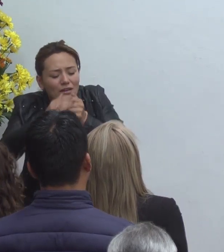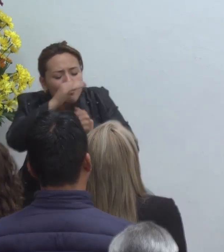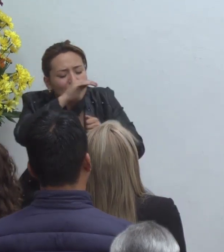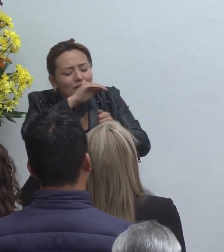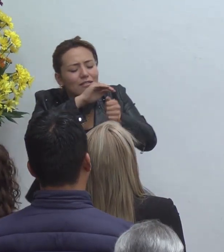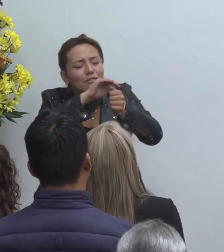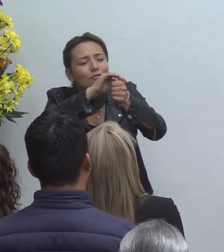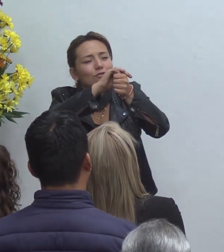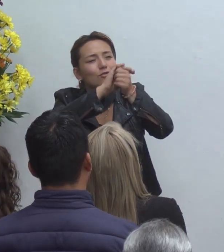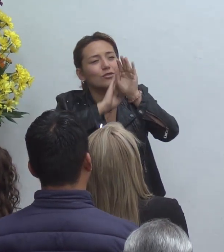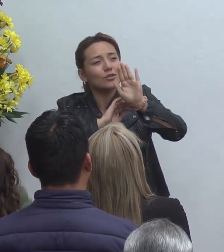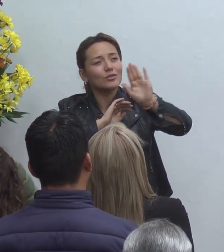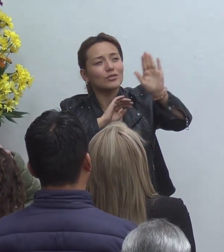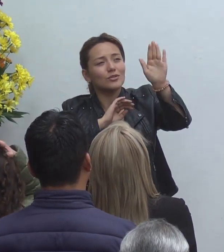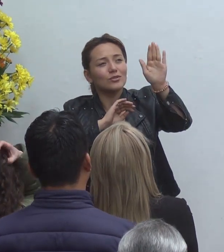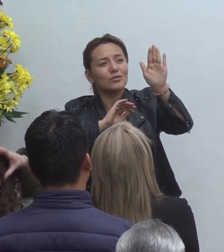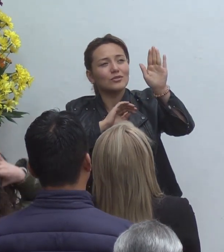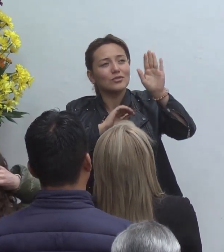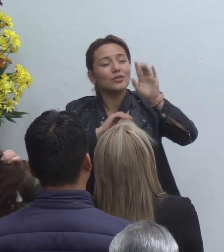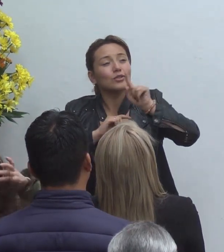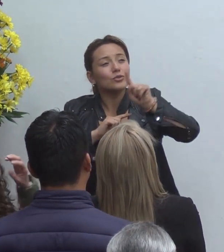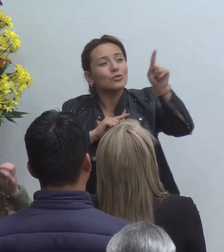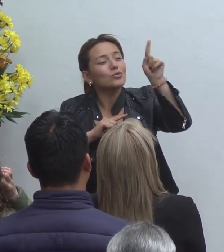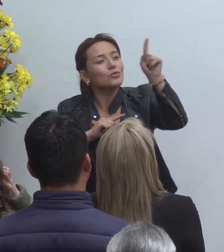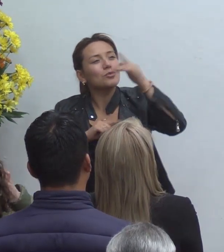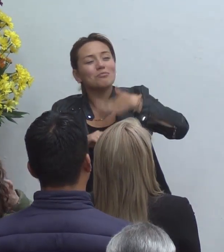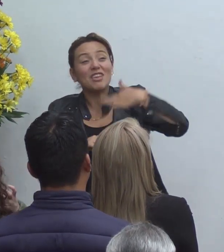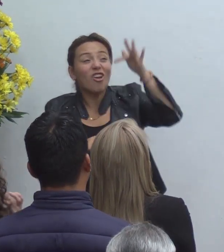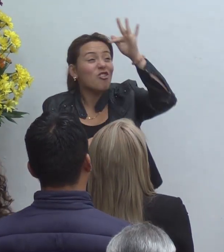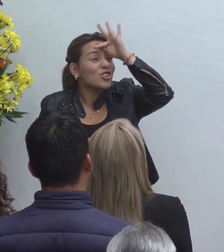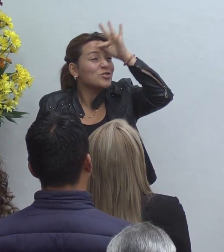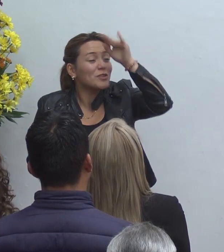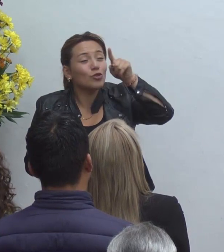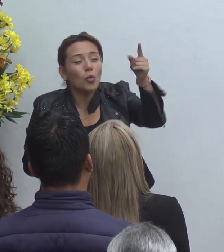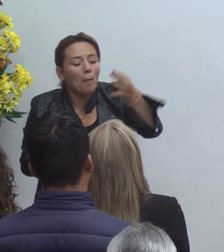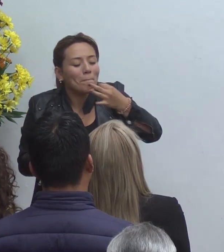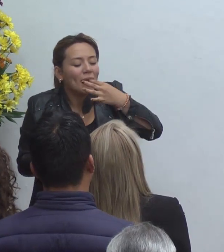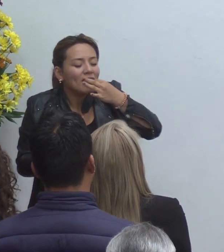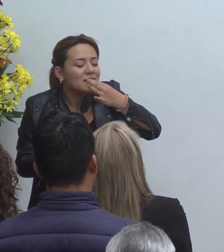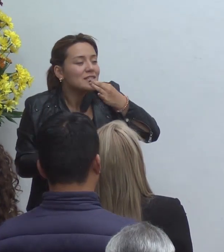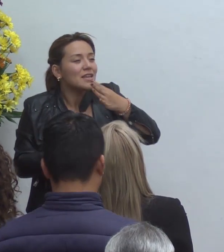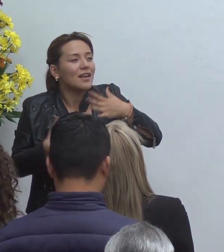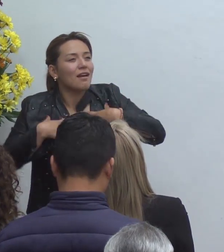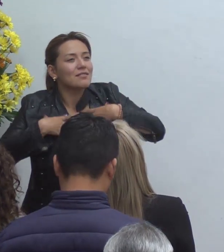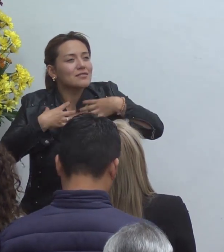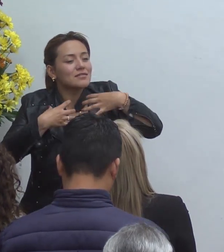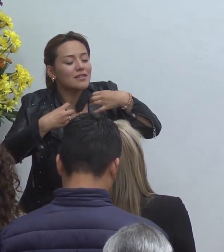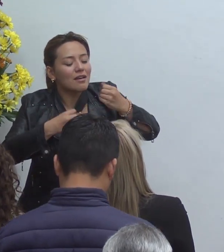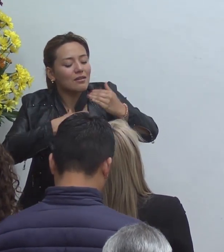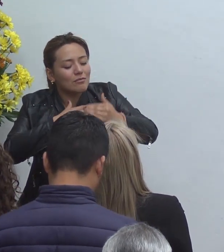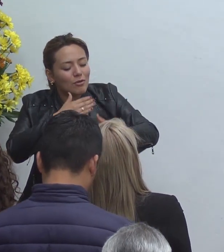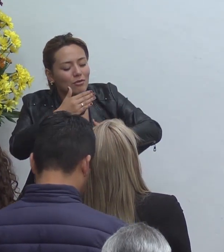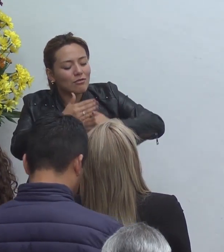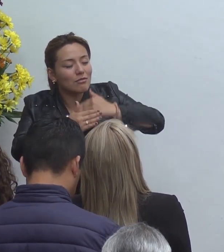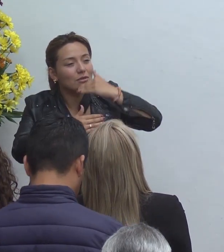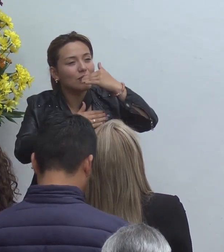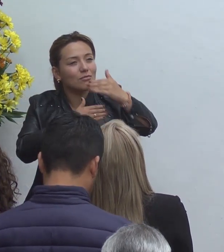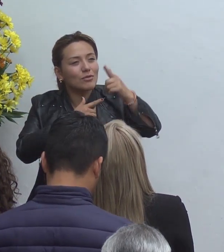fuerte eres tú señor tú eres nuestro hospital nuestra medicina Jesús tú eres nuestro aliento nuestro refugio nuestro